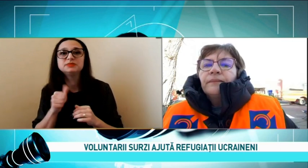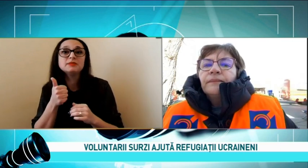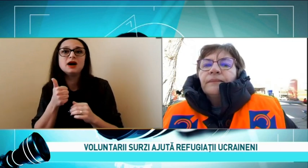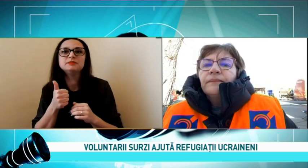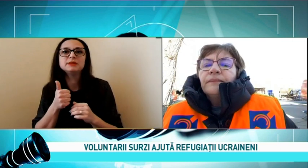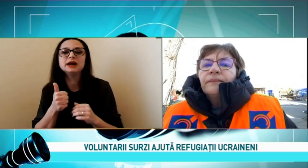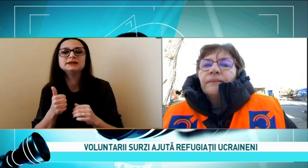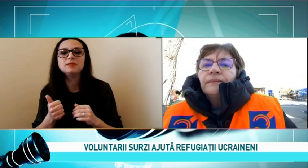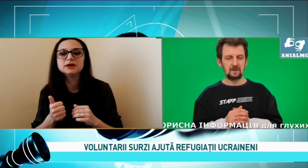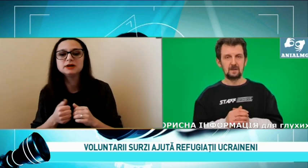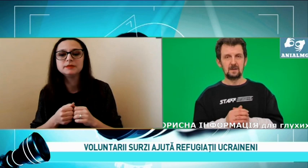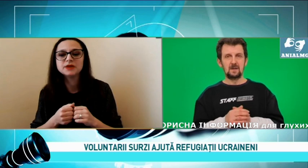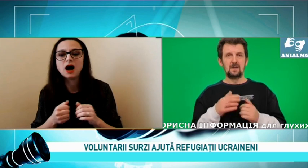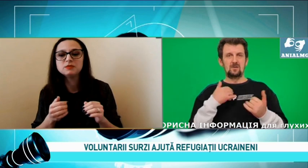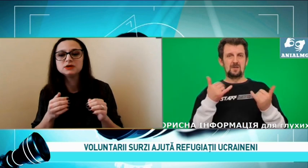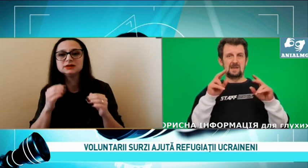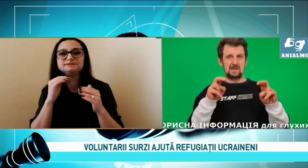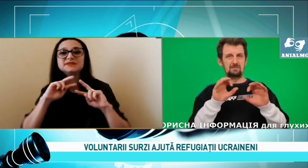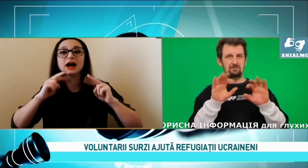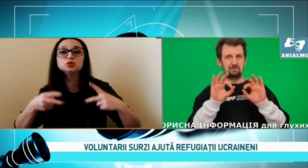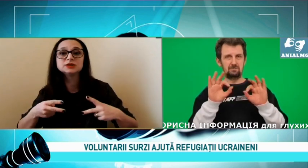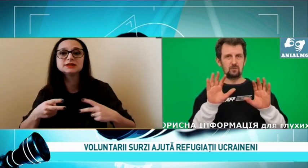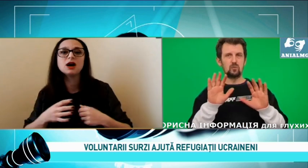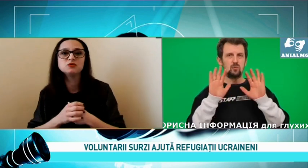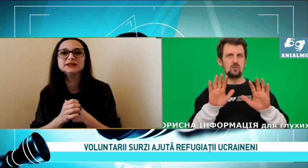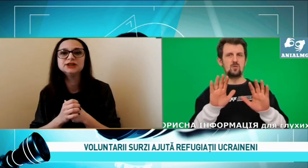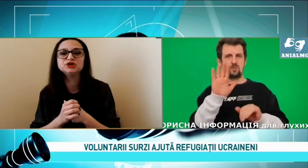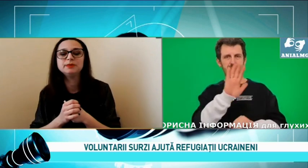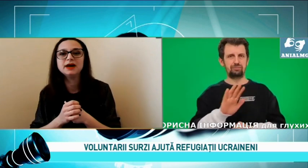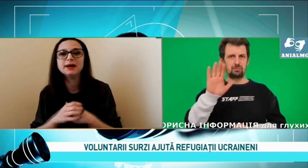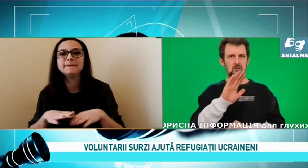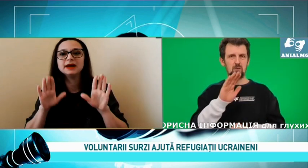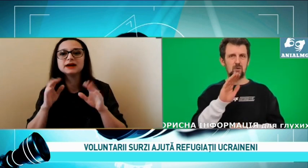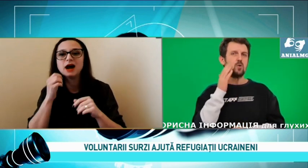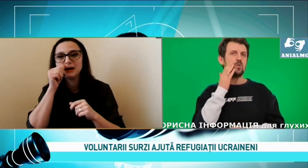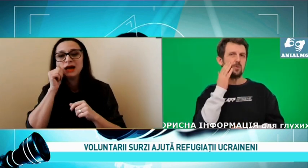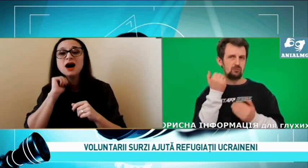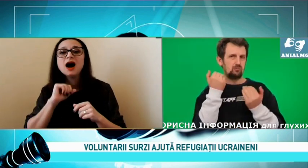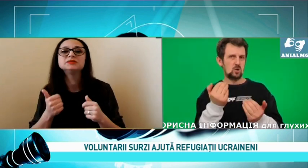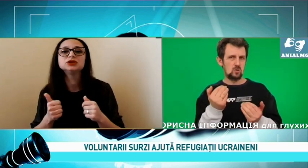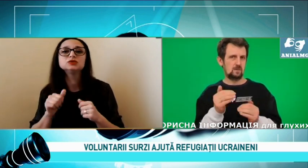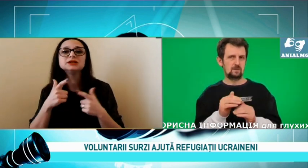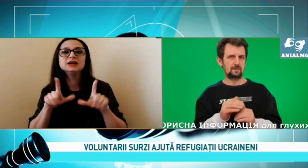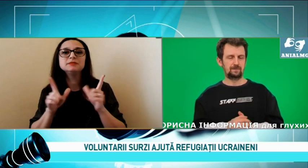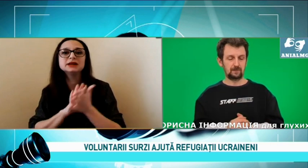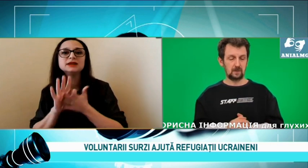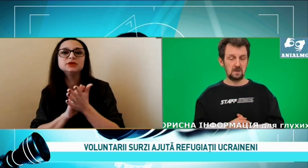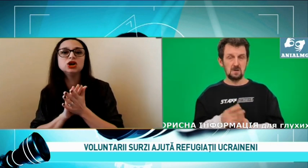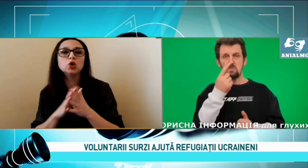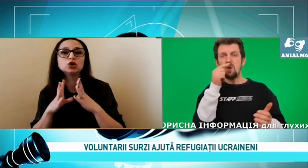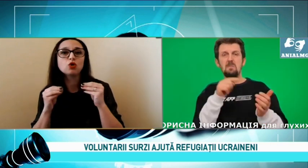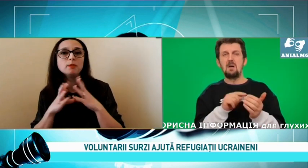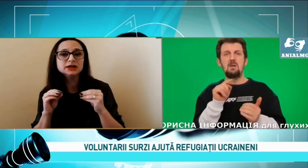În prima etapă Am tradus Acum vedeți și pe ecran Am tradus În limba